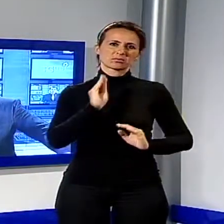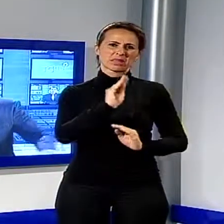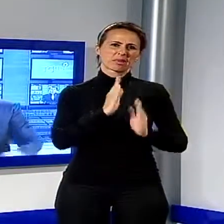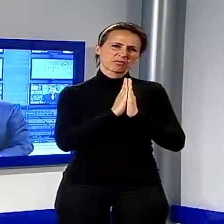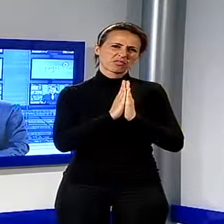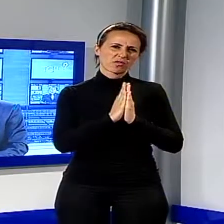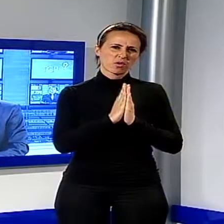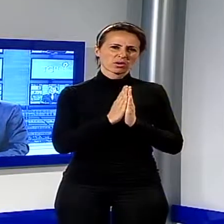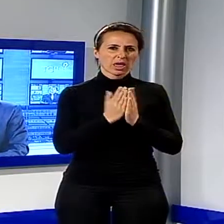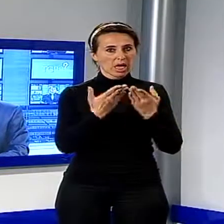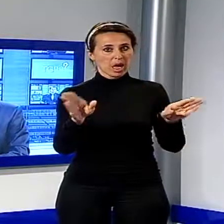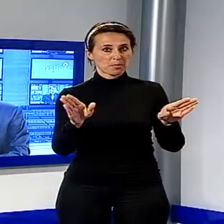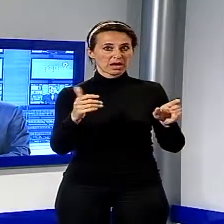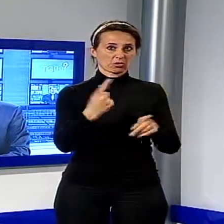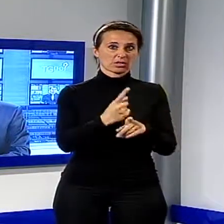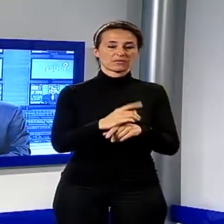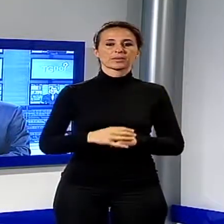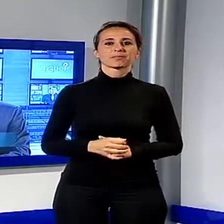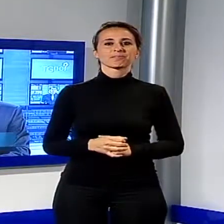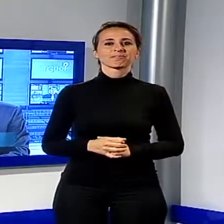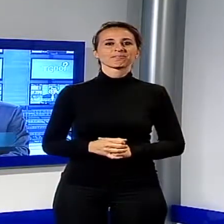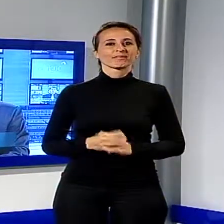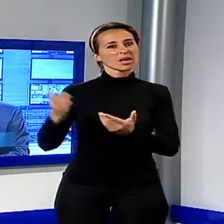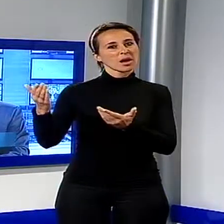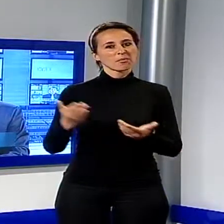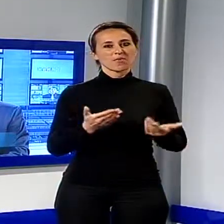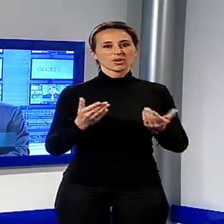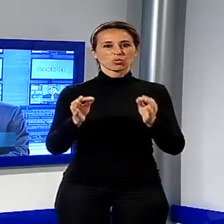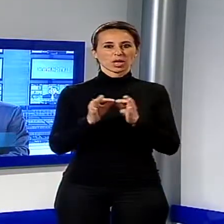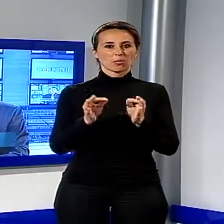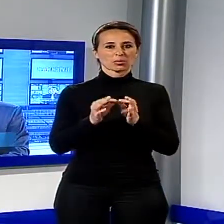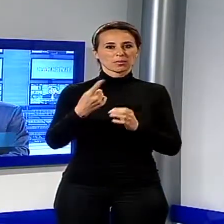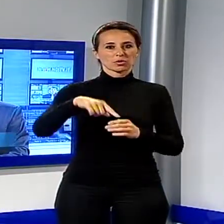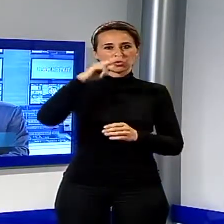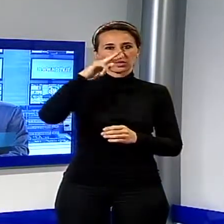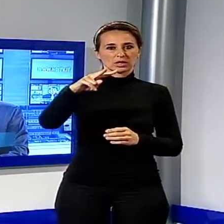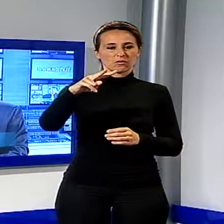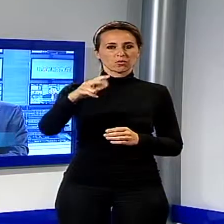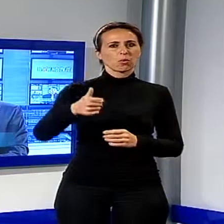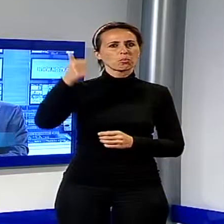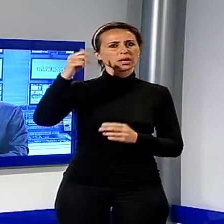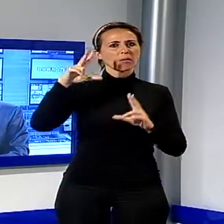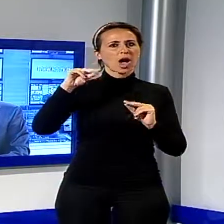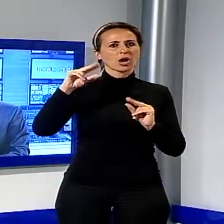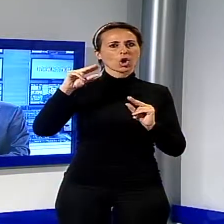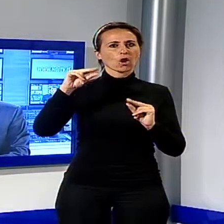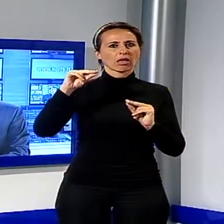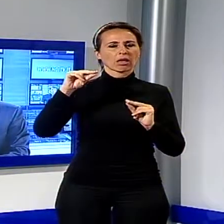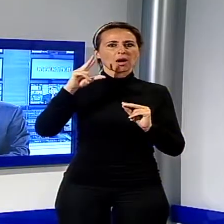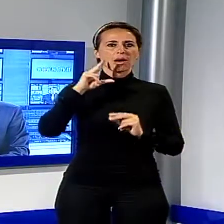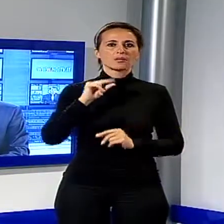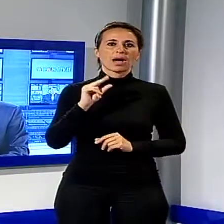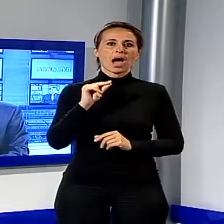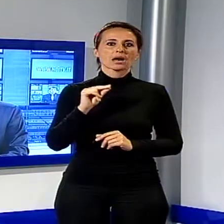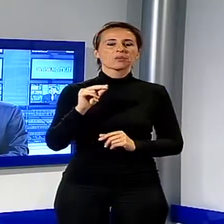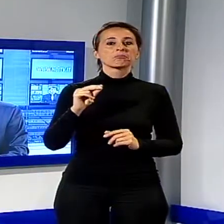Ben trovati per questa nuova edizione del Tg Noi che dunque apriamo con la cronaca, come abbiamo detto nei